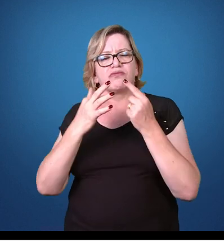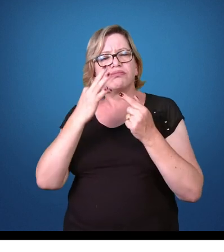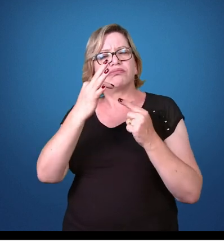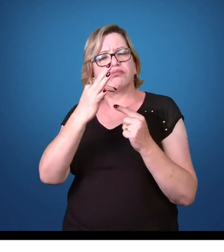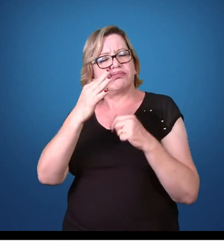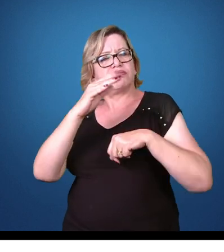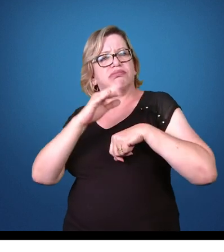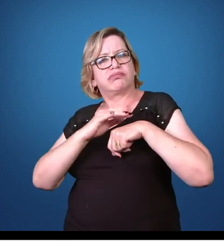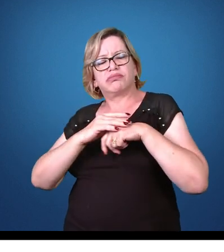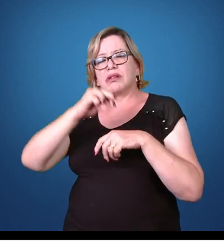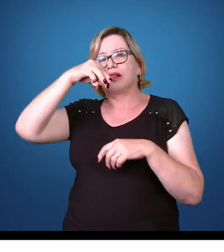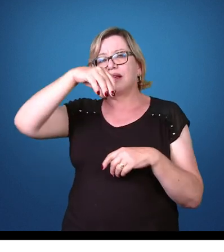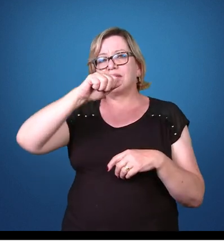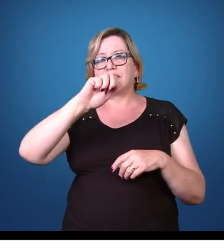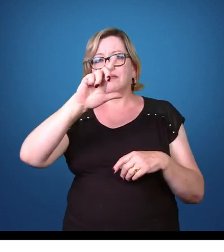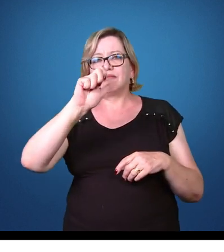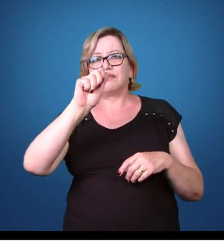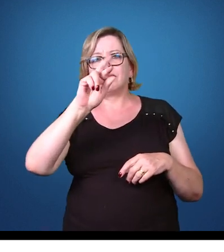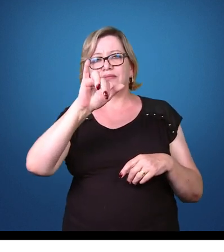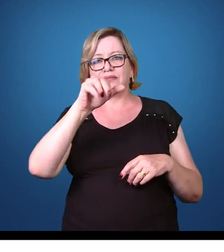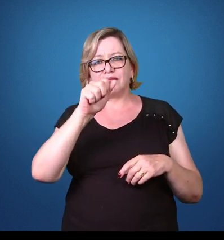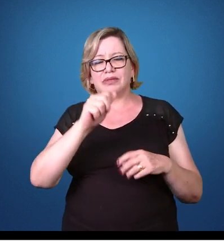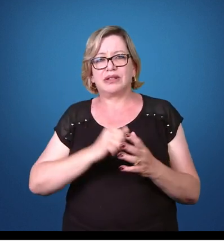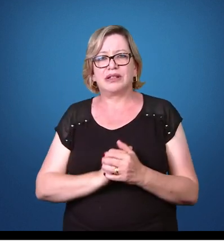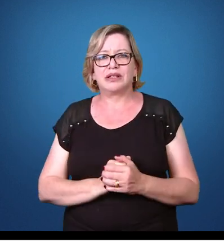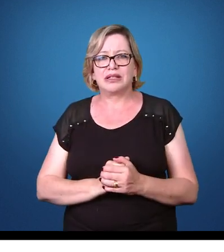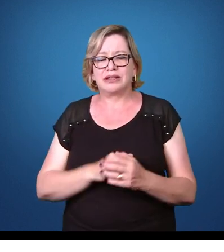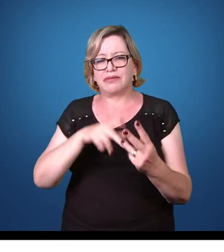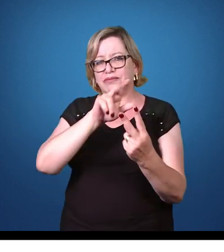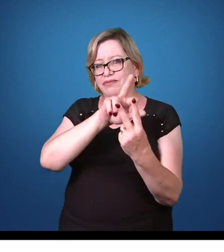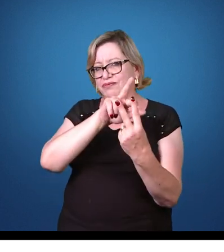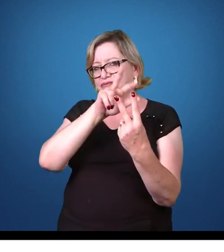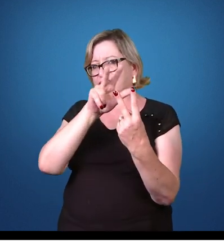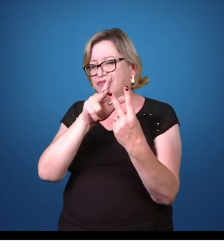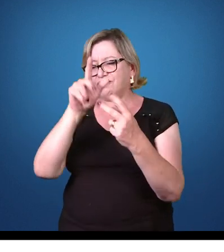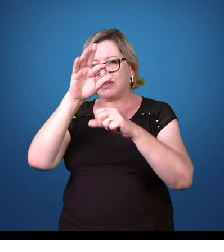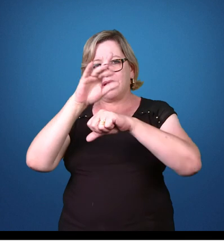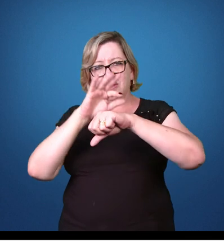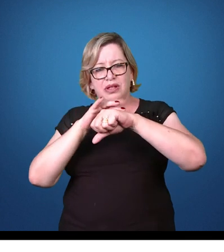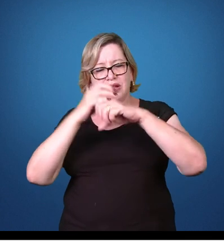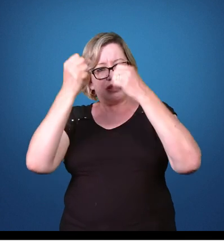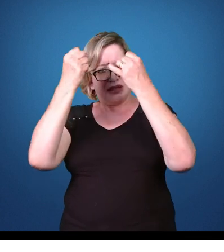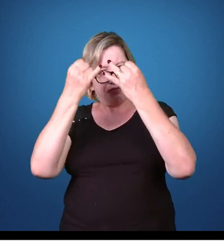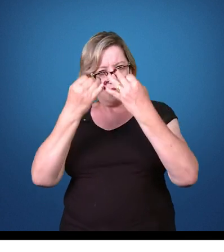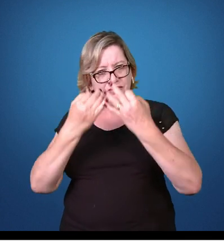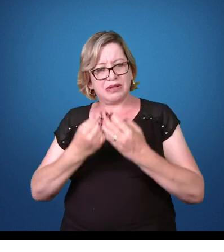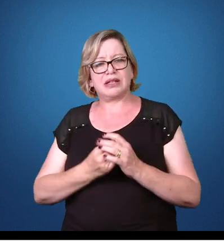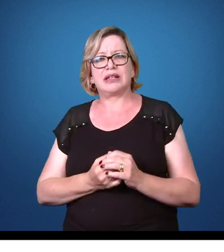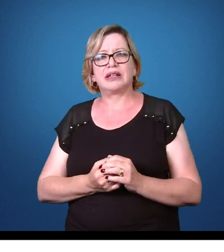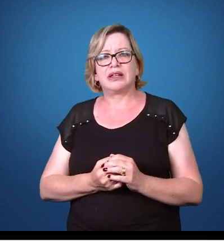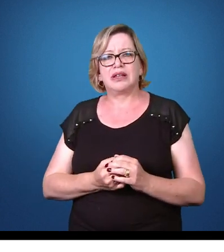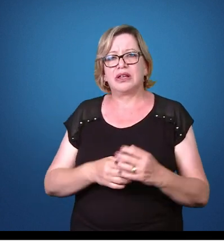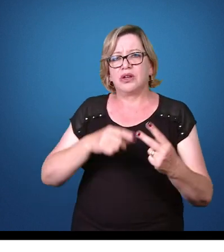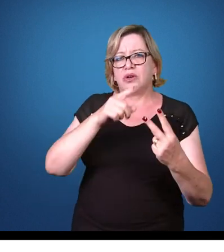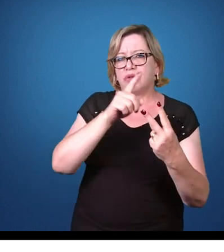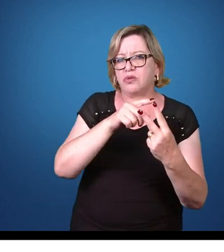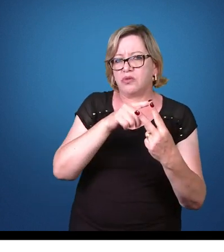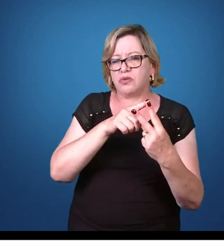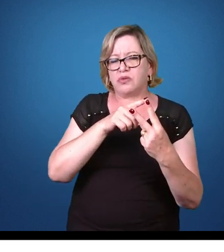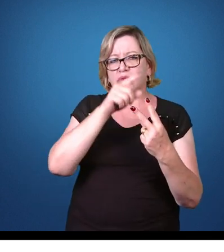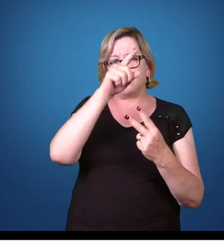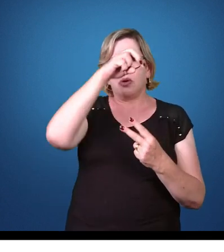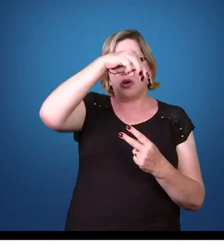contaminação pelo plasmódio. Bom, essas duas doenças mostradas, uma apresenta um ciclo